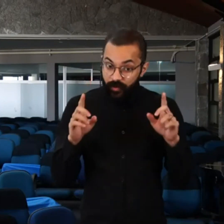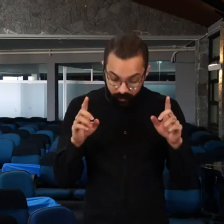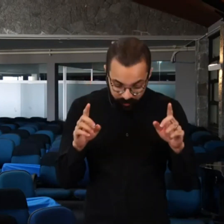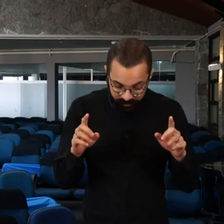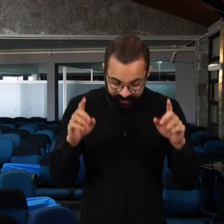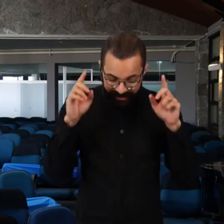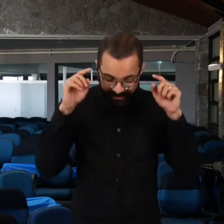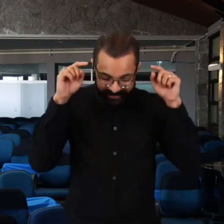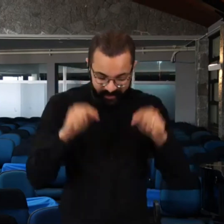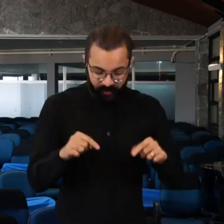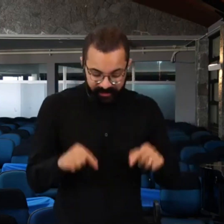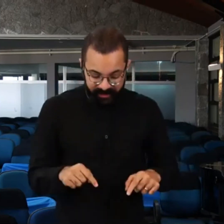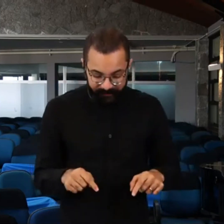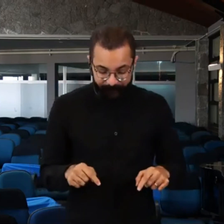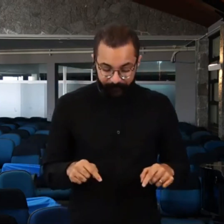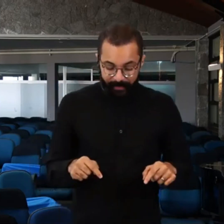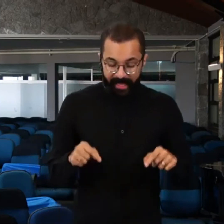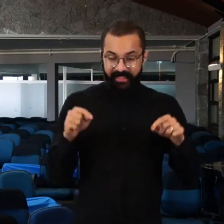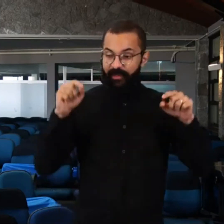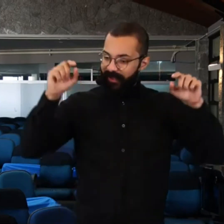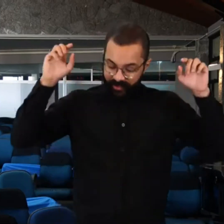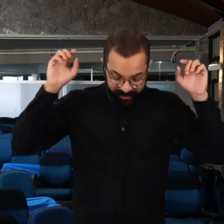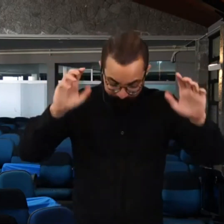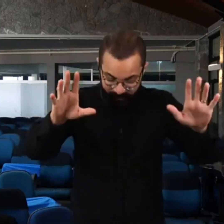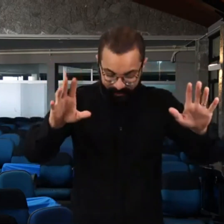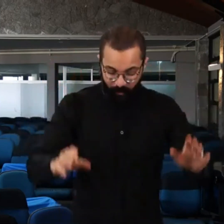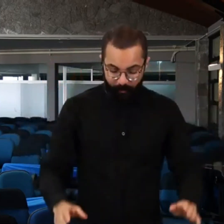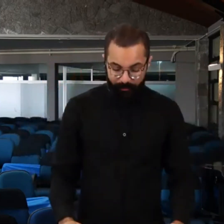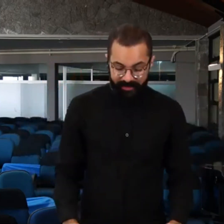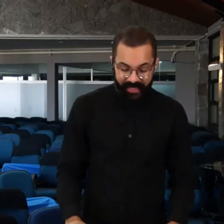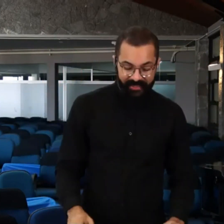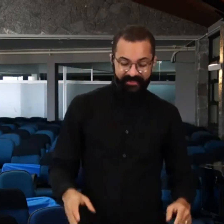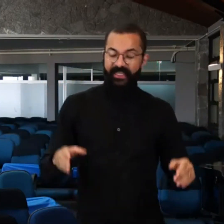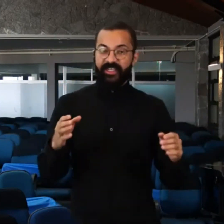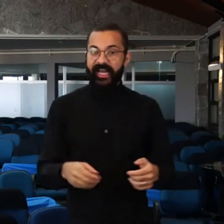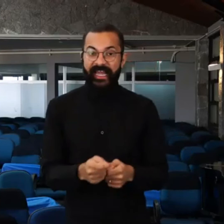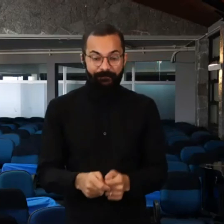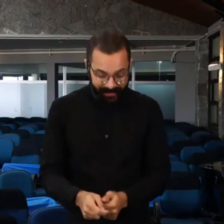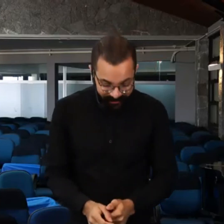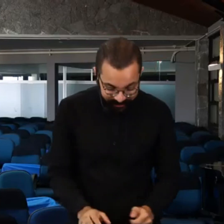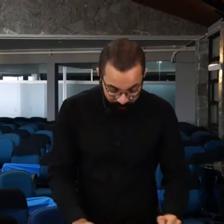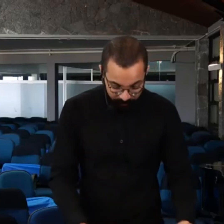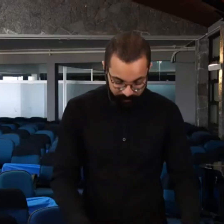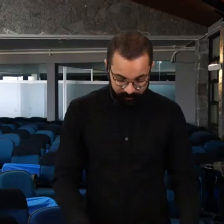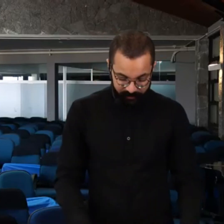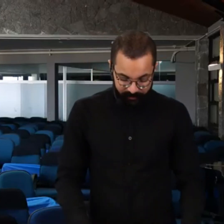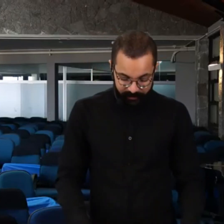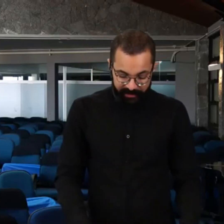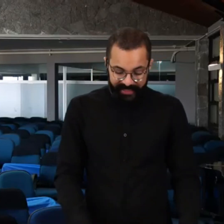está dizendo aqui é que não adianta você se comprometer e se dedicar à repetição. Na